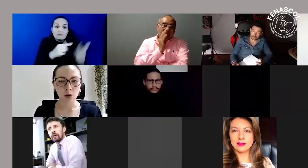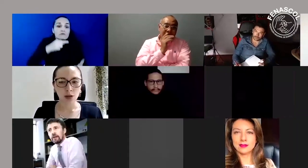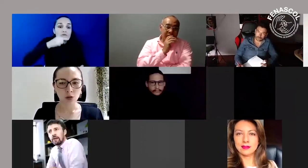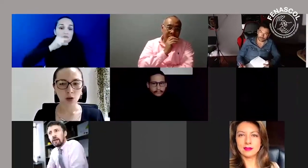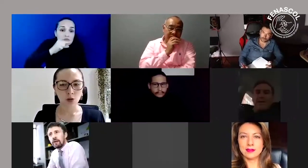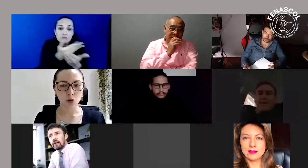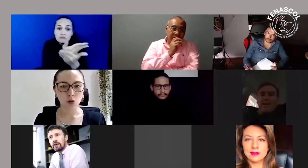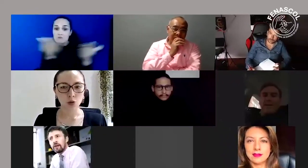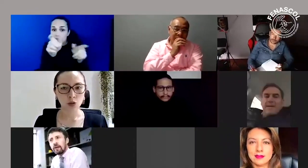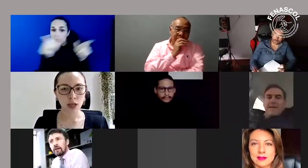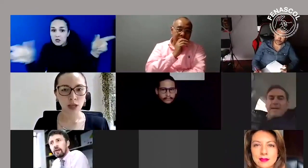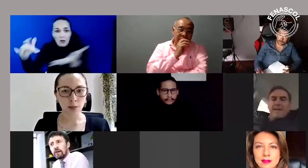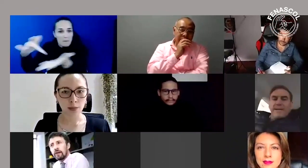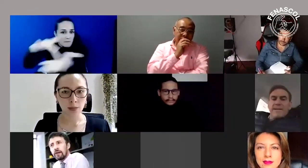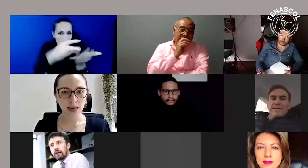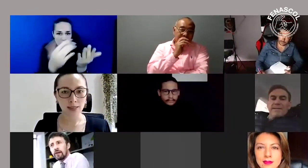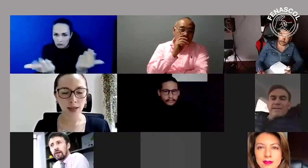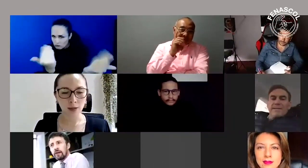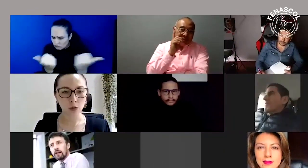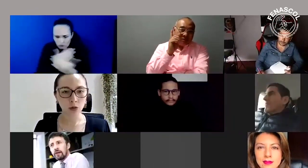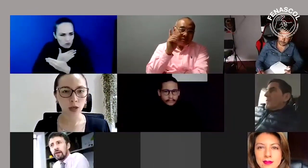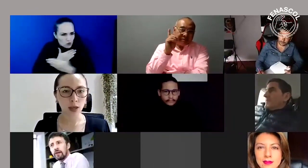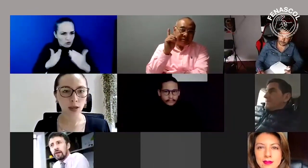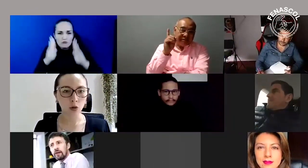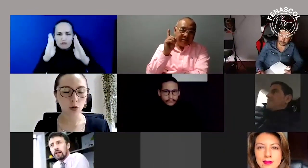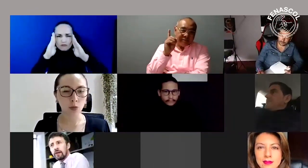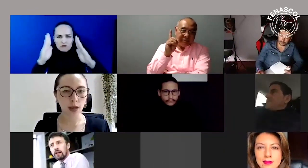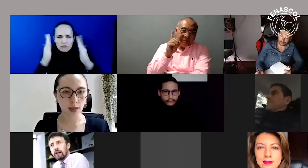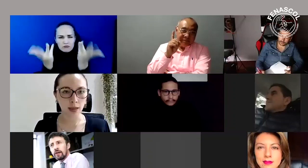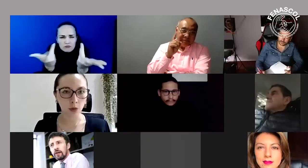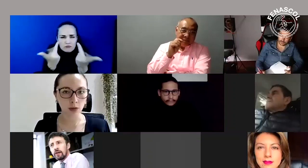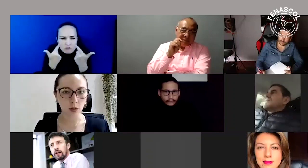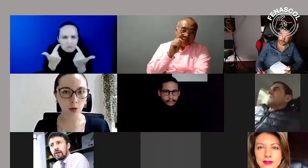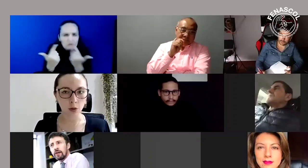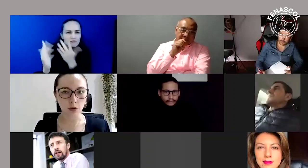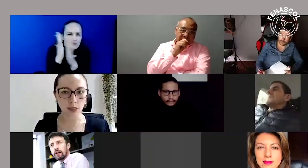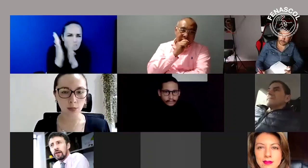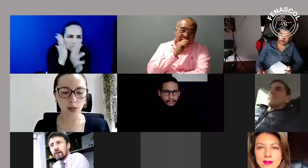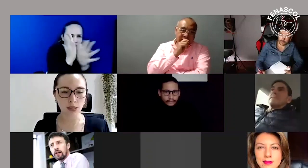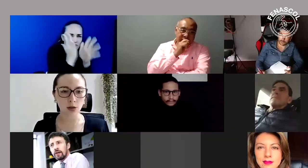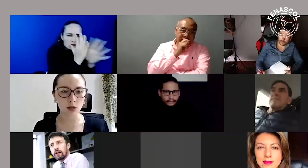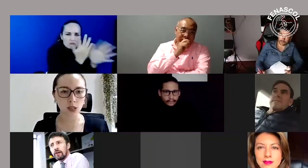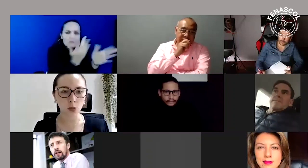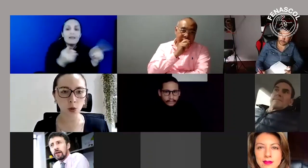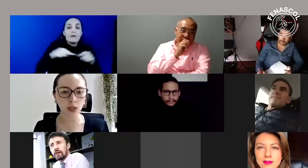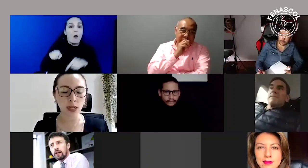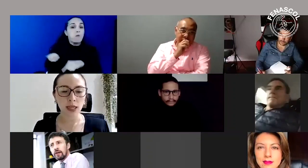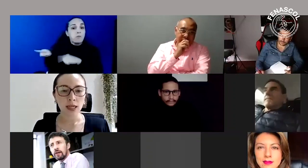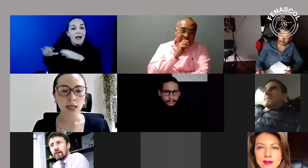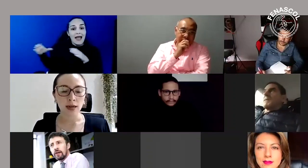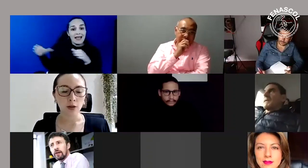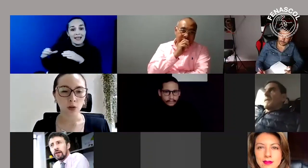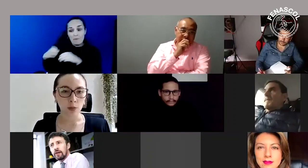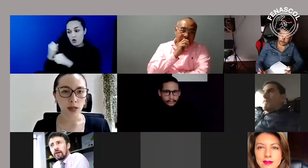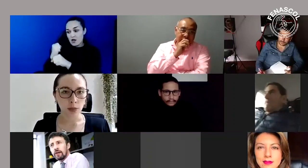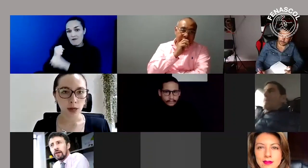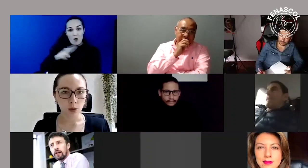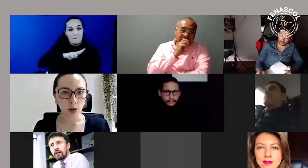dispuestos a oírlos y acá con el mayor de los gustos. También estamos con mi equipo de trabajo del